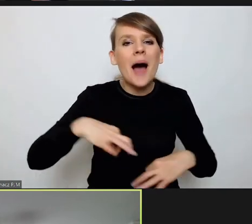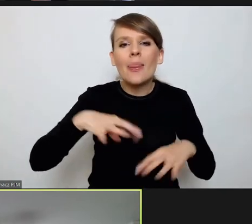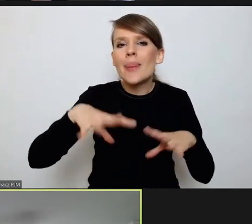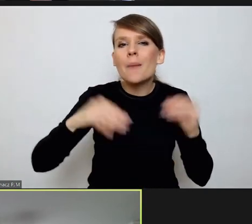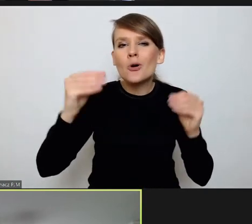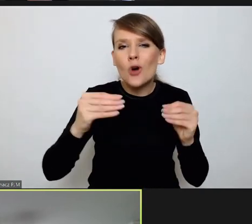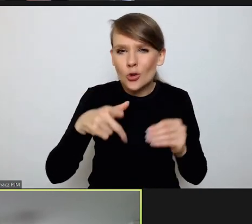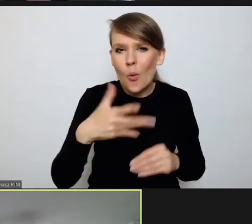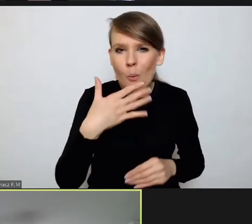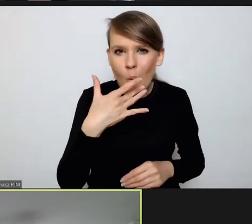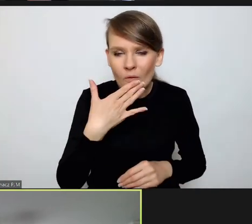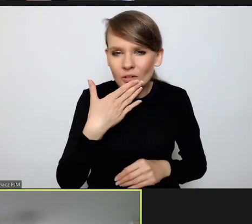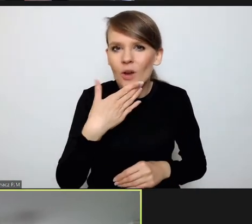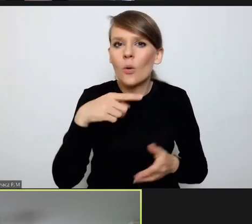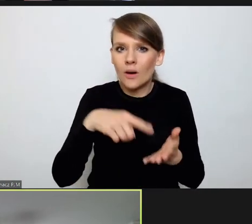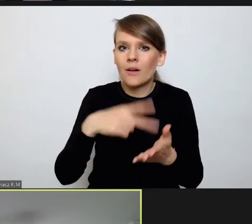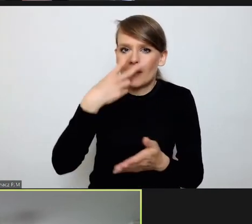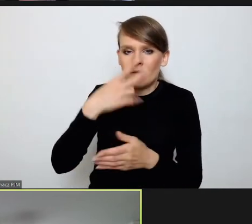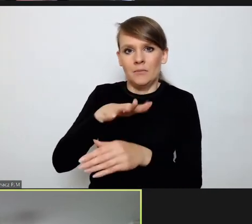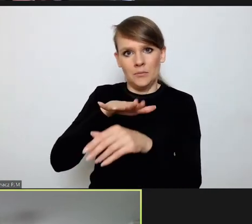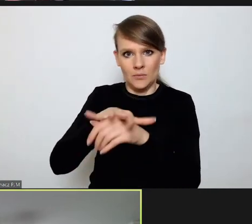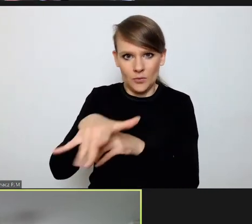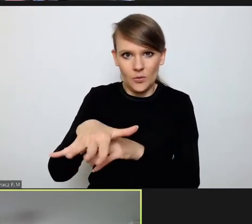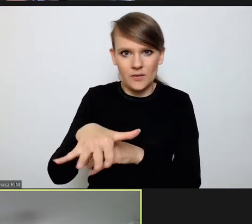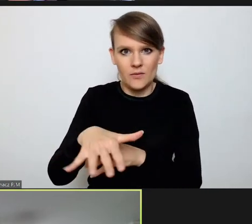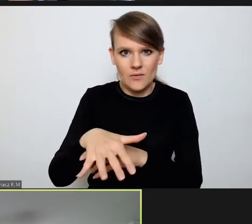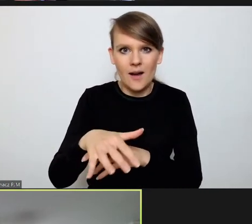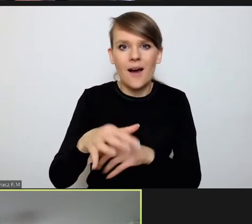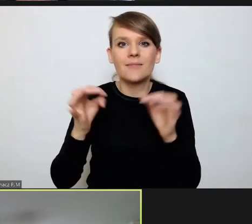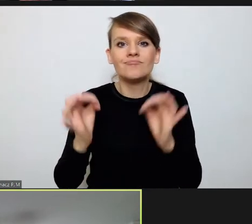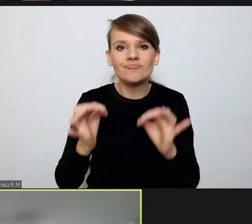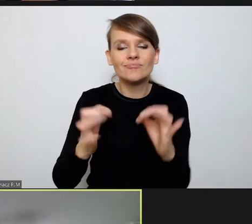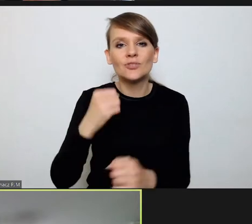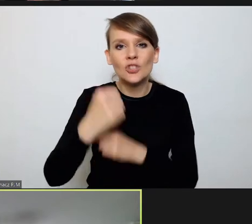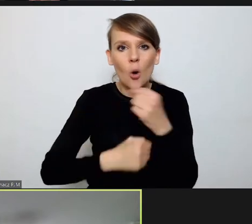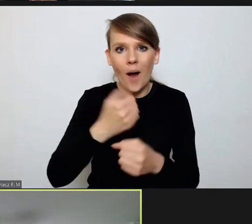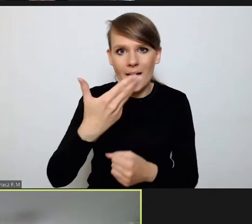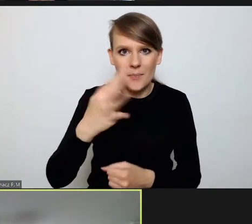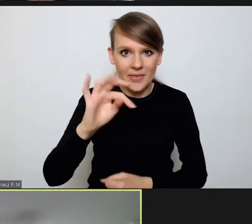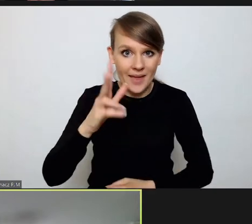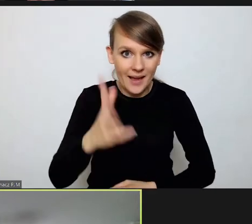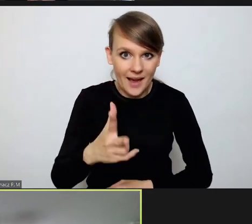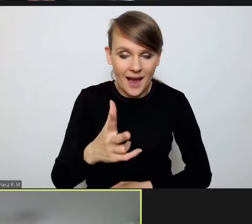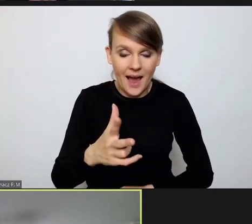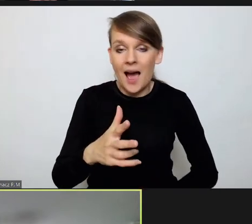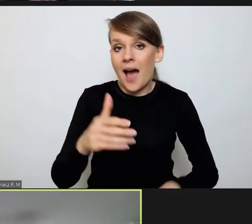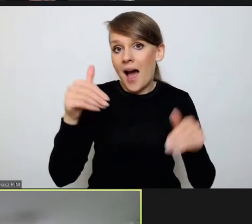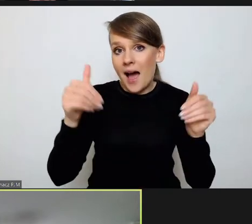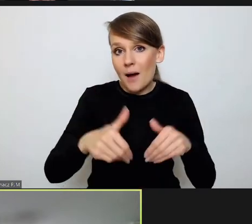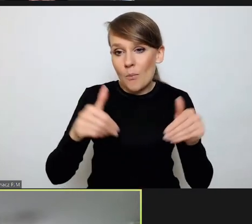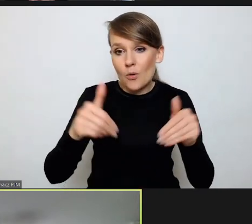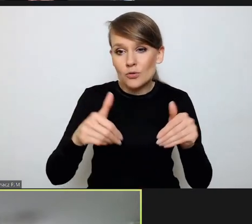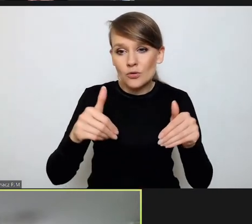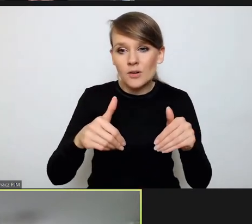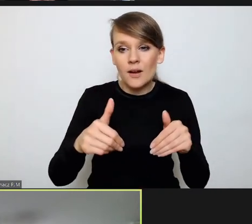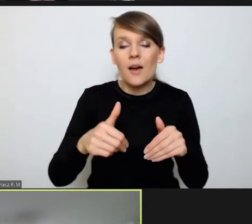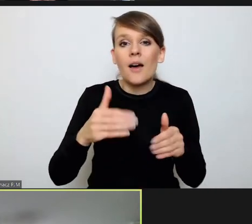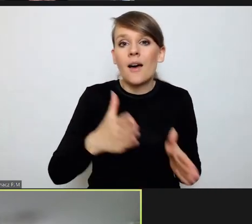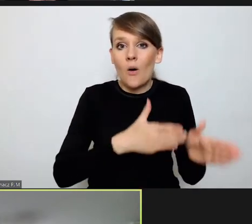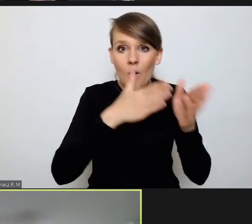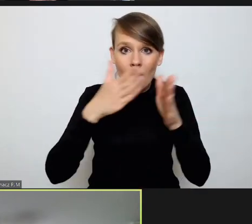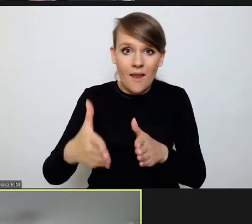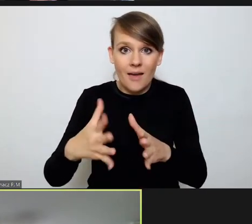początku, że odciska jednak piętno na bieżącym funkcjonowaniu MTK nie jest takie, że jednak z każdą kolejną